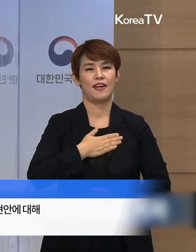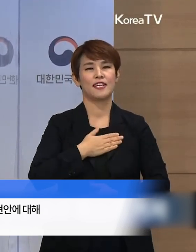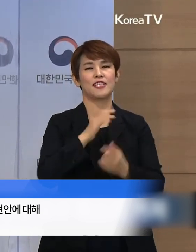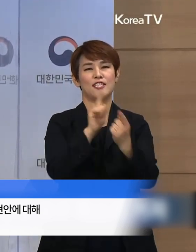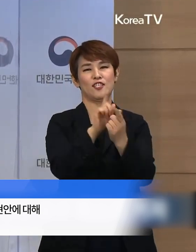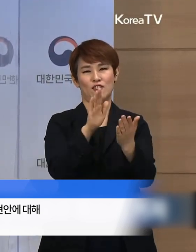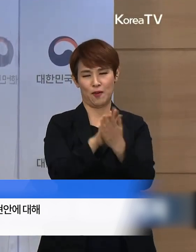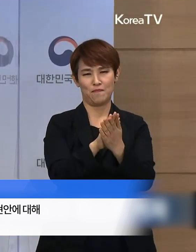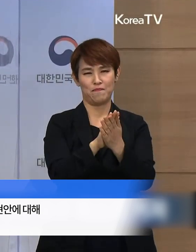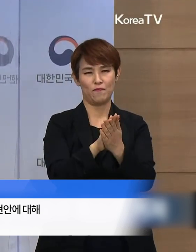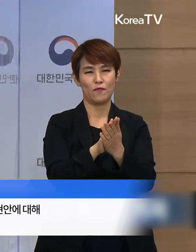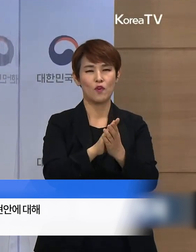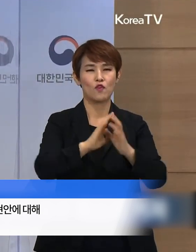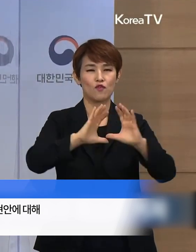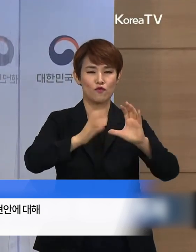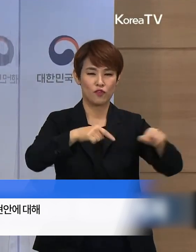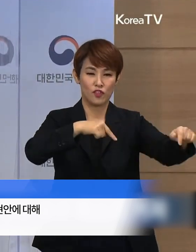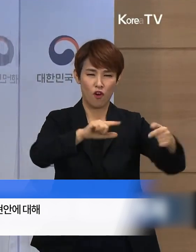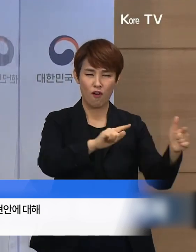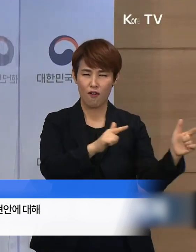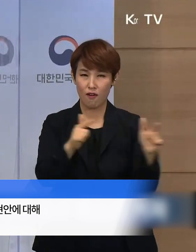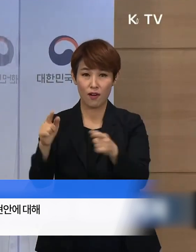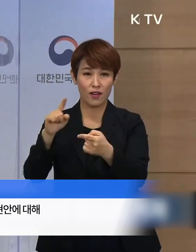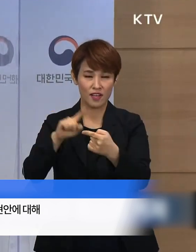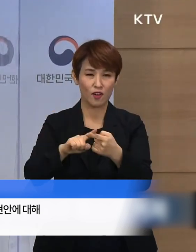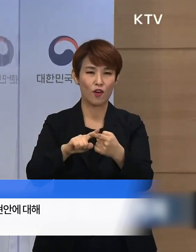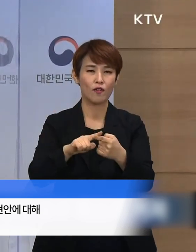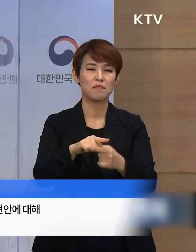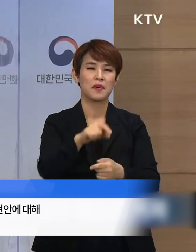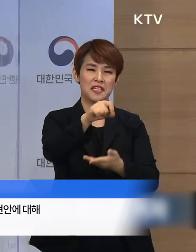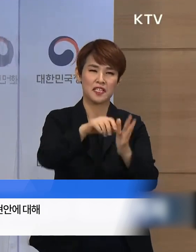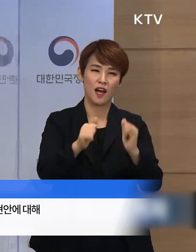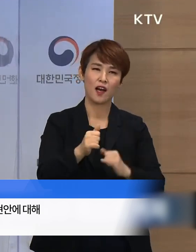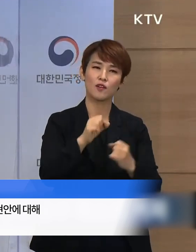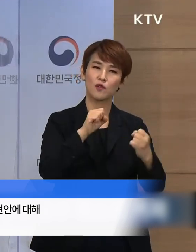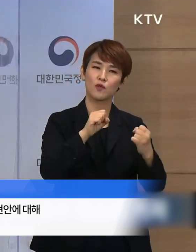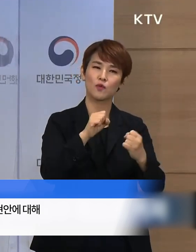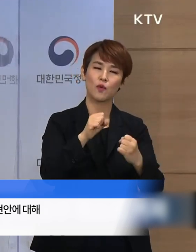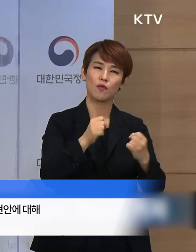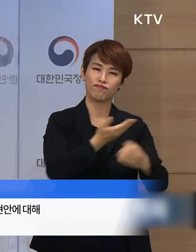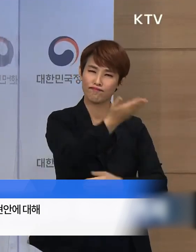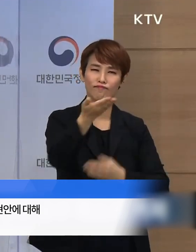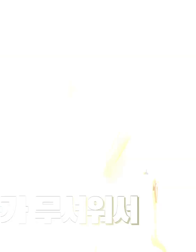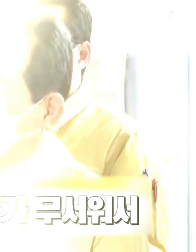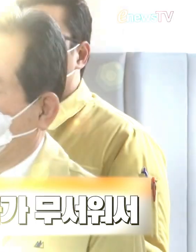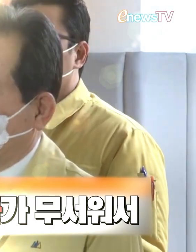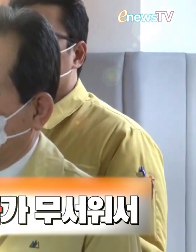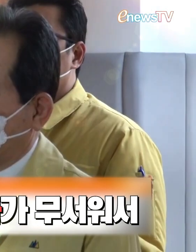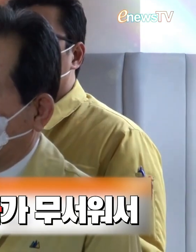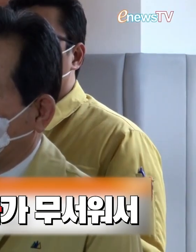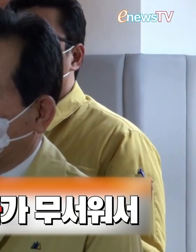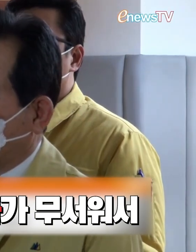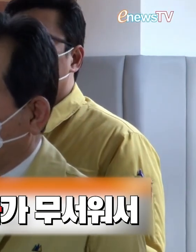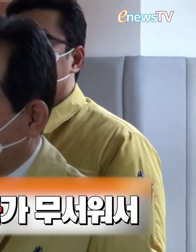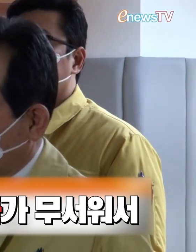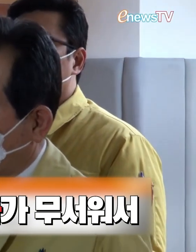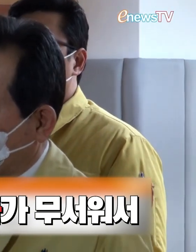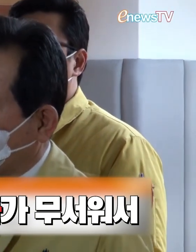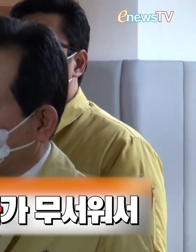국정현안에 대해 언론인 여러분들과 대화를 나누고 싶습니다 작년에는